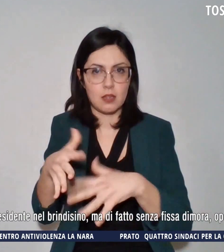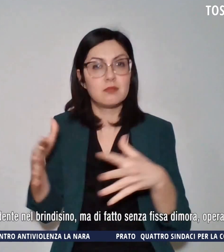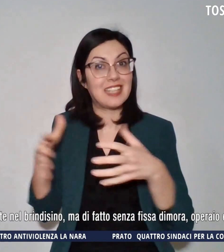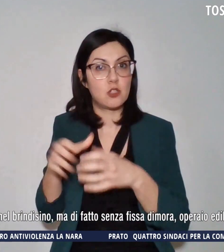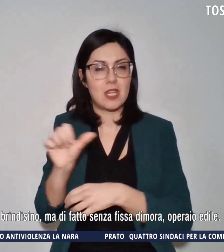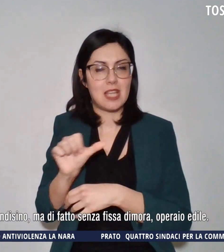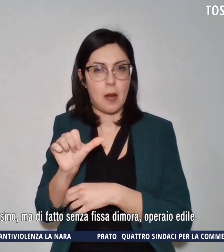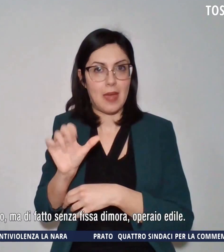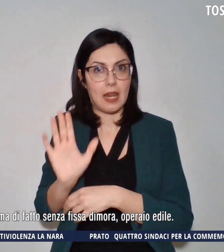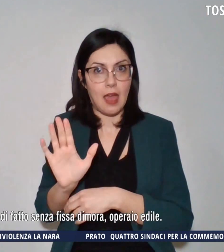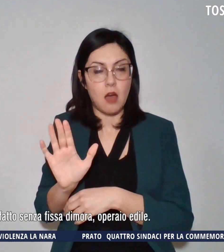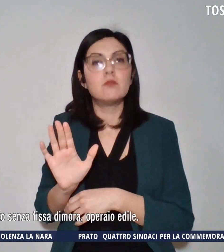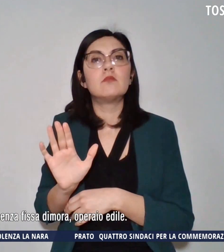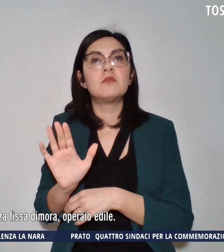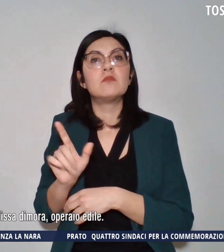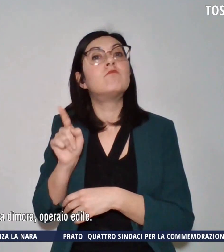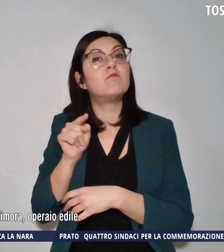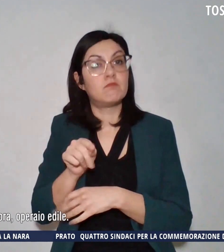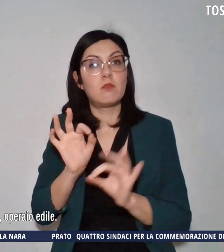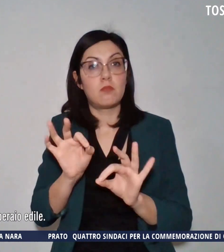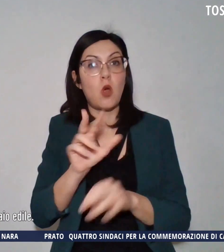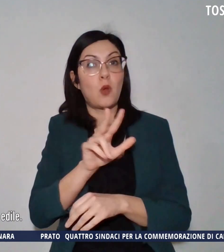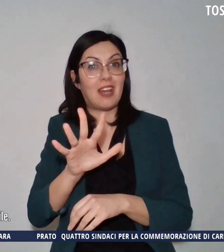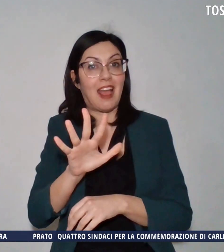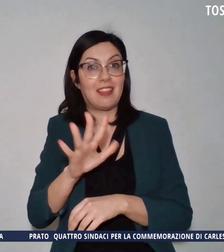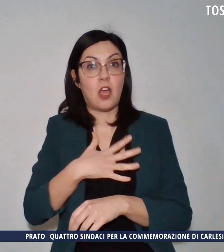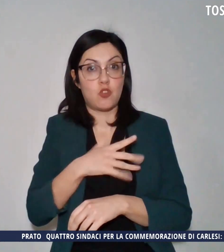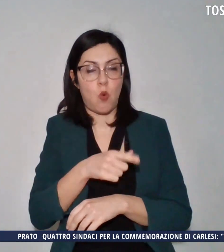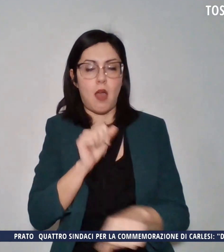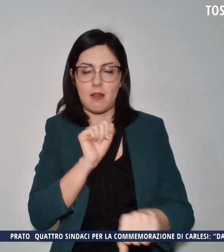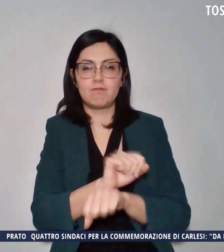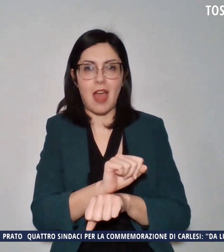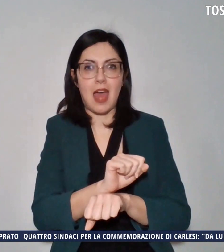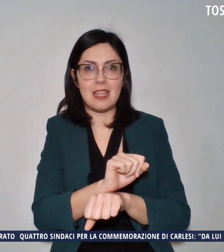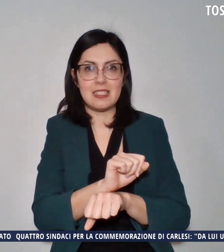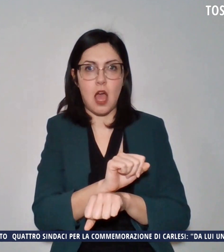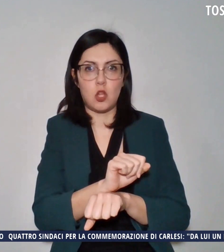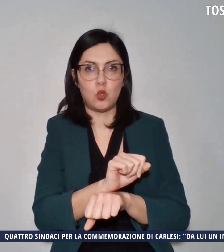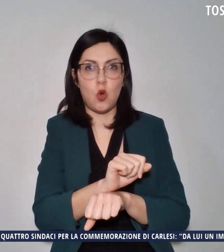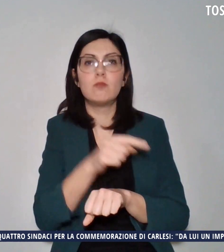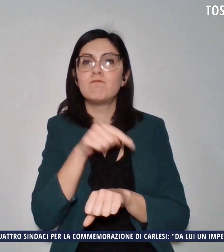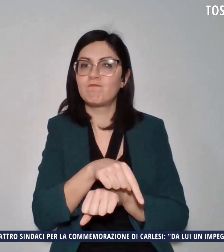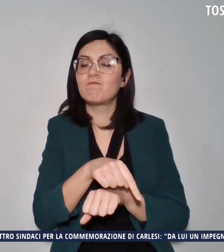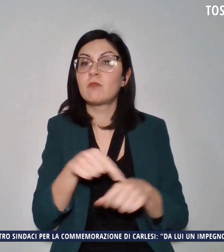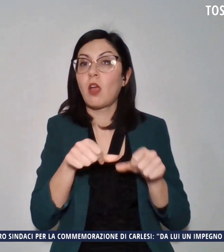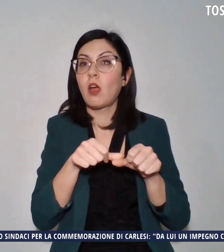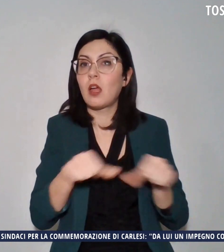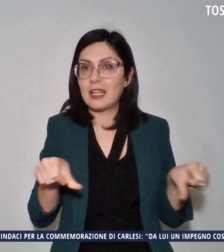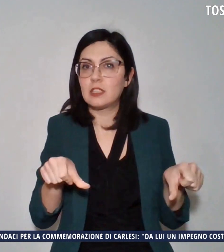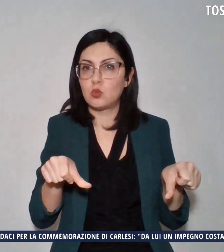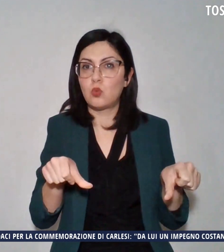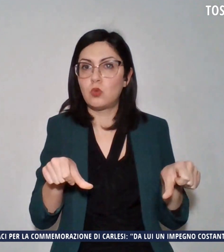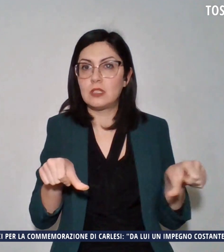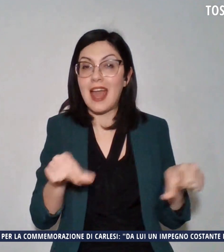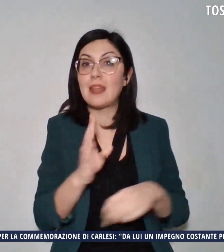e hanno arrestato il 35enne tunisino che risulta residente nel Brindisino ma di fatto